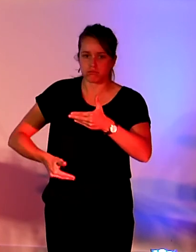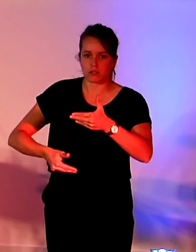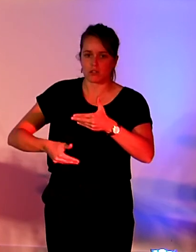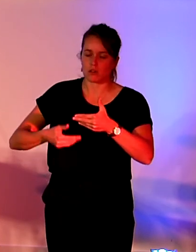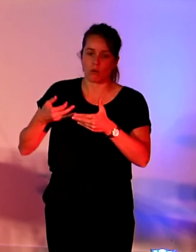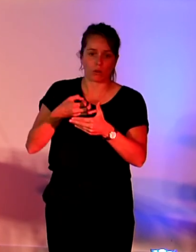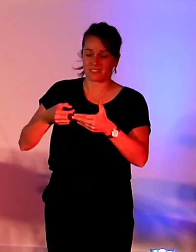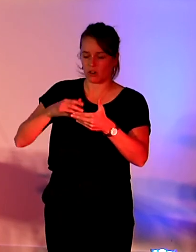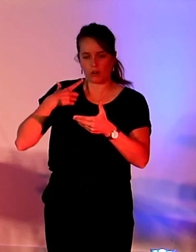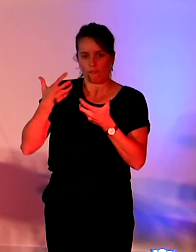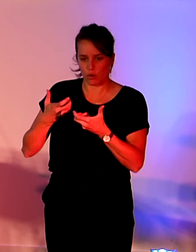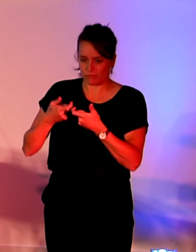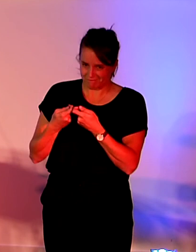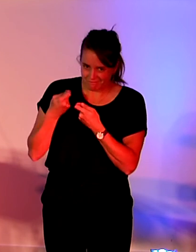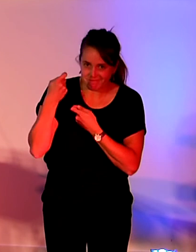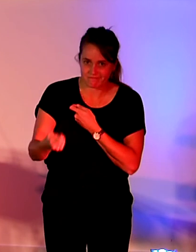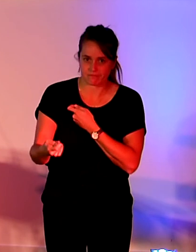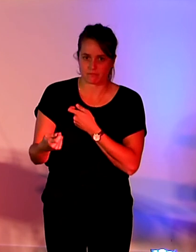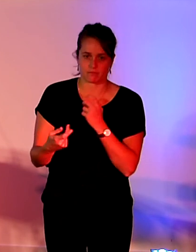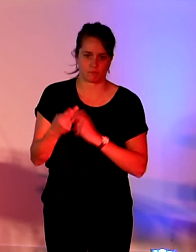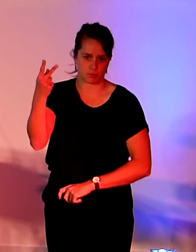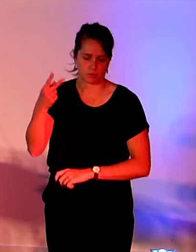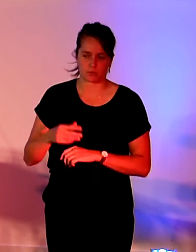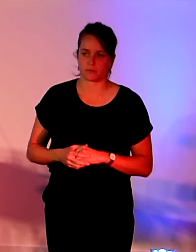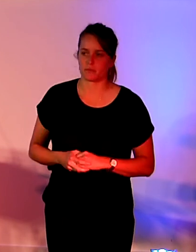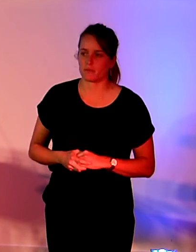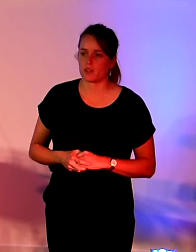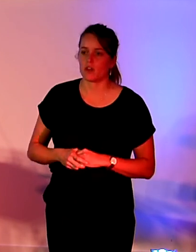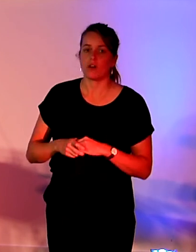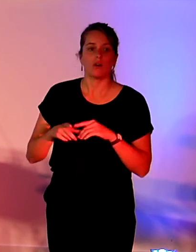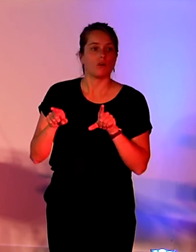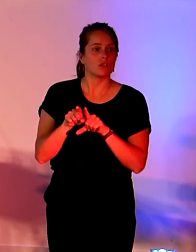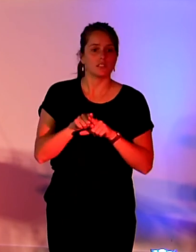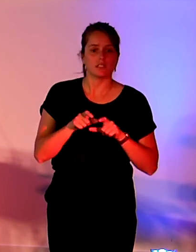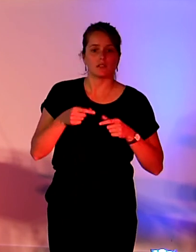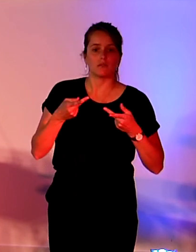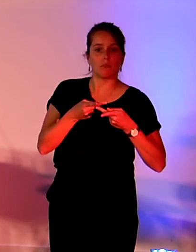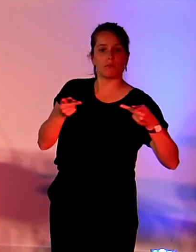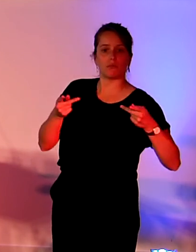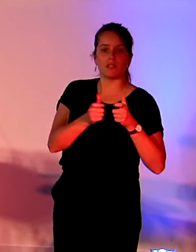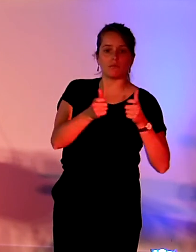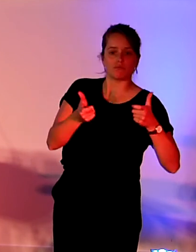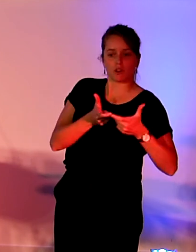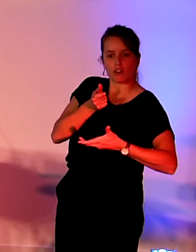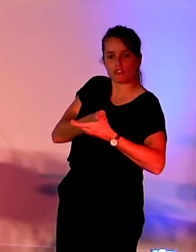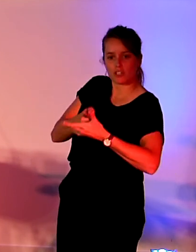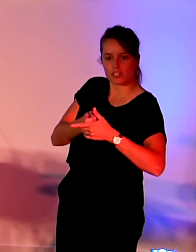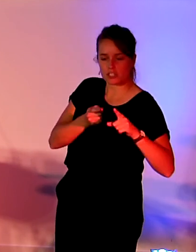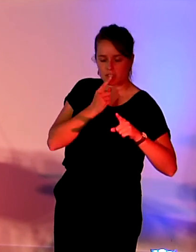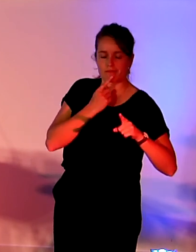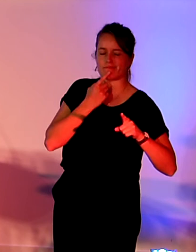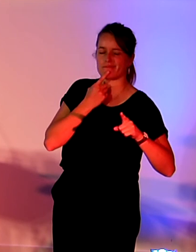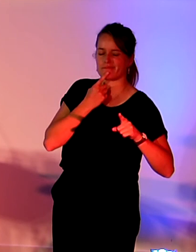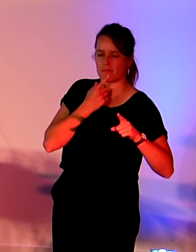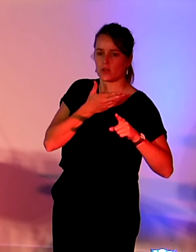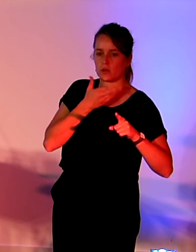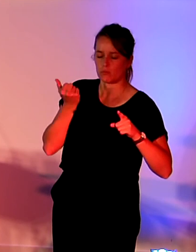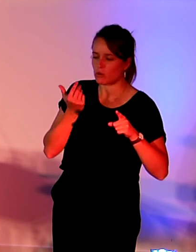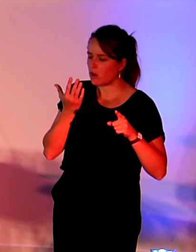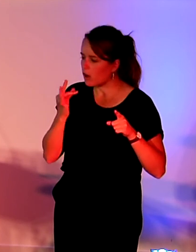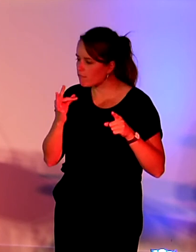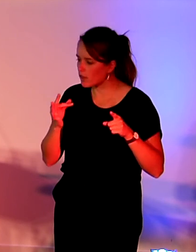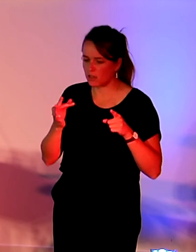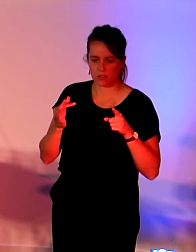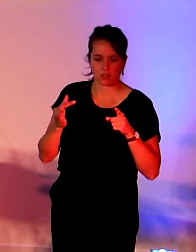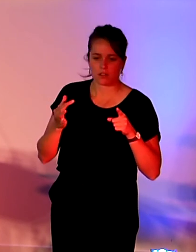elle incite aussi les acheteurs publics à considérer l'indice de réparabilité dans la passation des